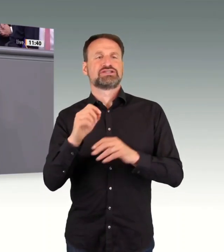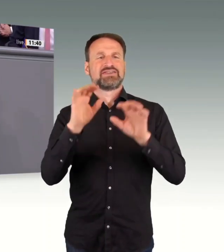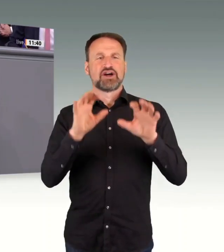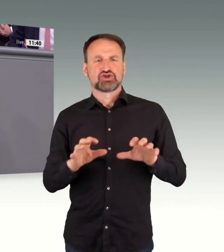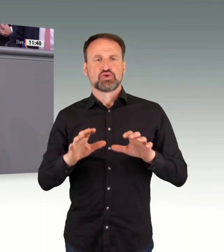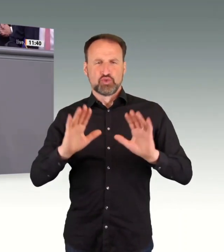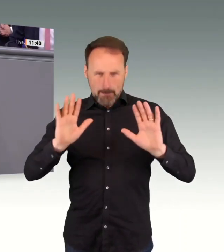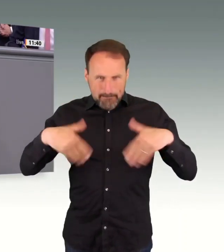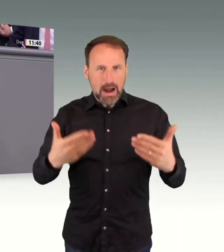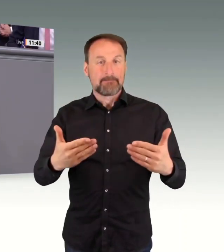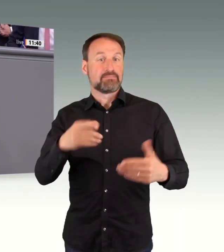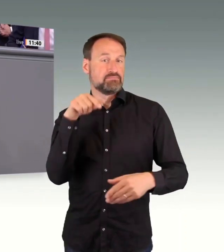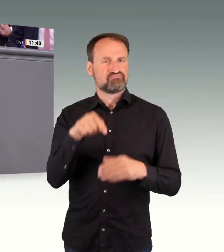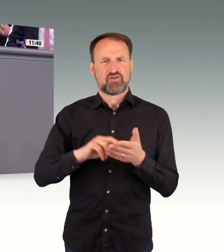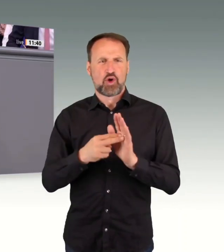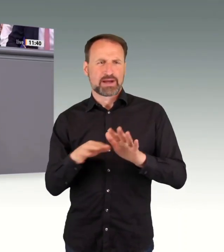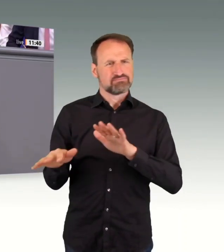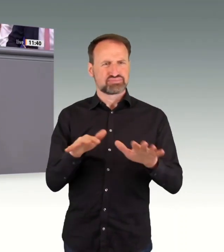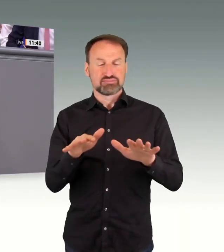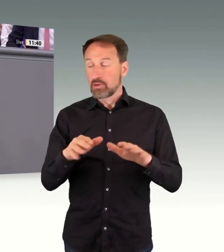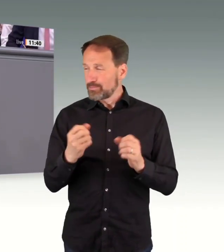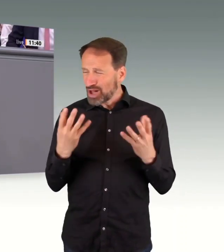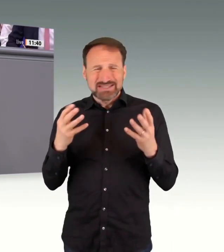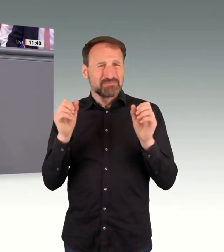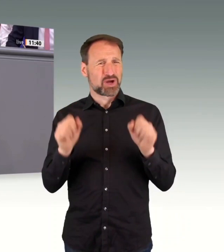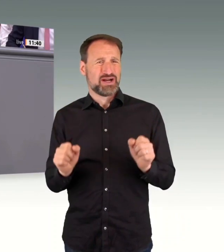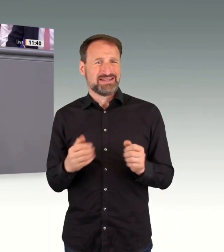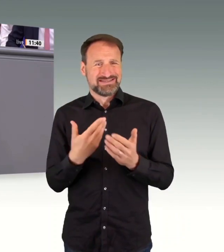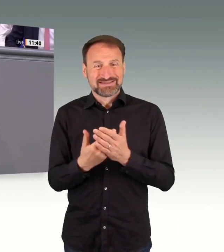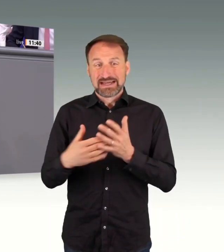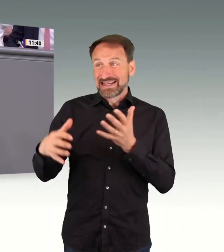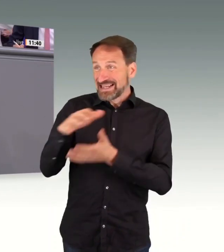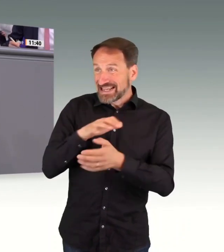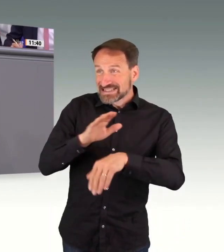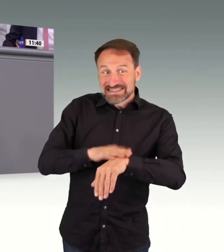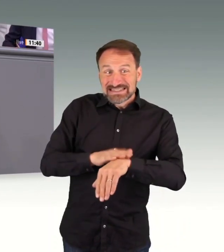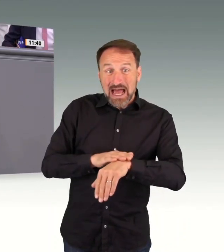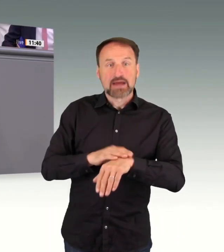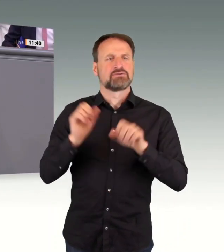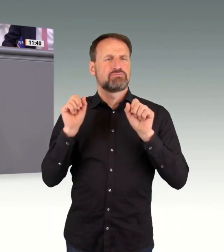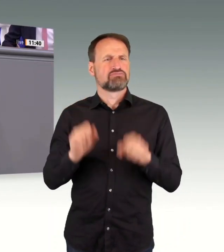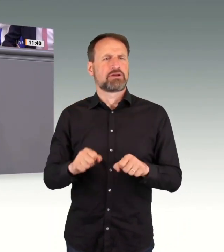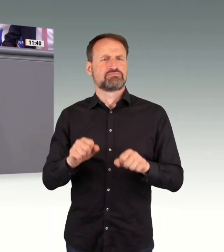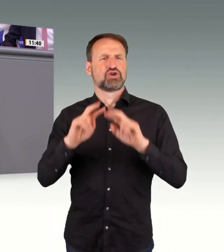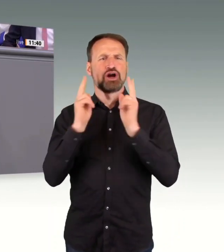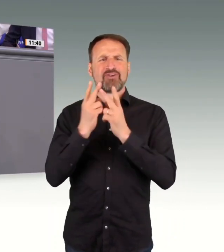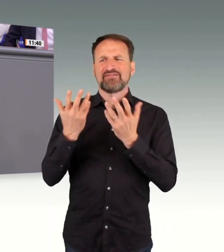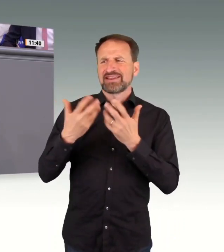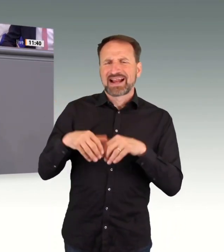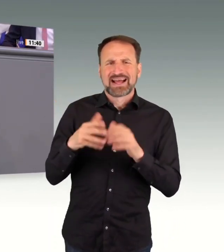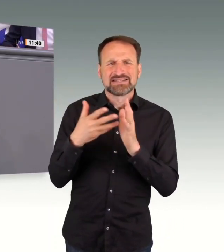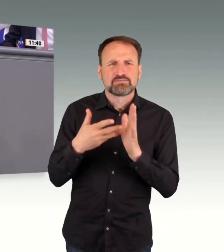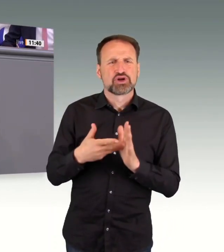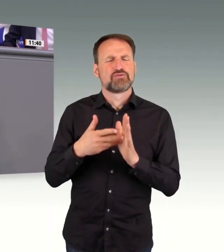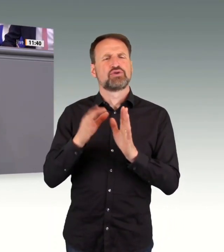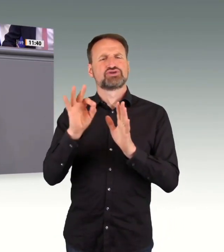und das Ganze schneller macht. Und diese Kreativität, diesen Pragmatismus, den wünschen wir uns auch in anderen Bereichen. Was bei LNG-Terminals geht, das muss auch